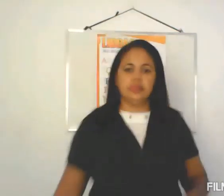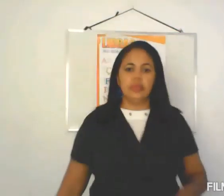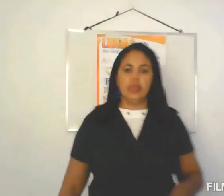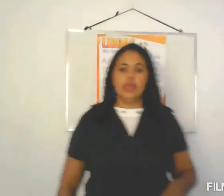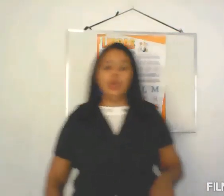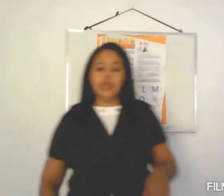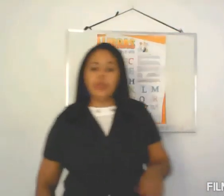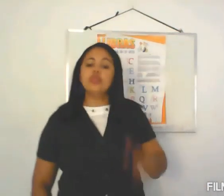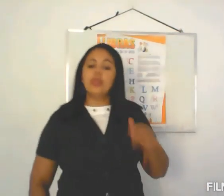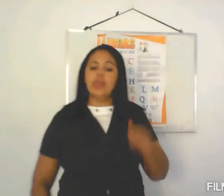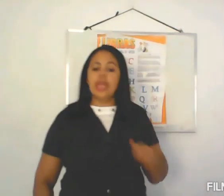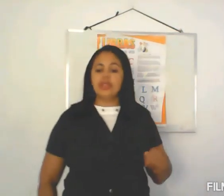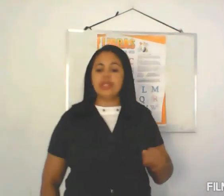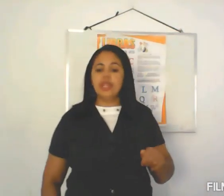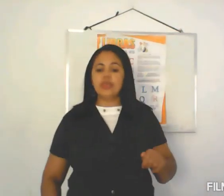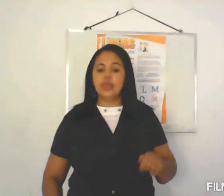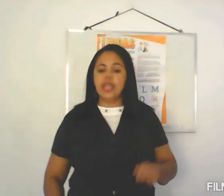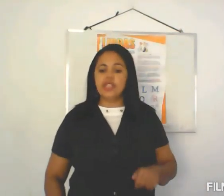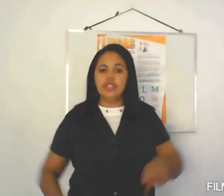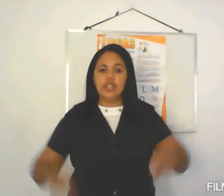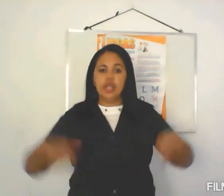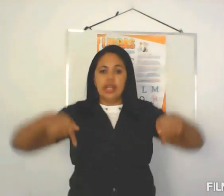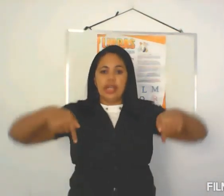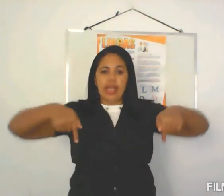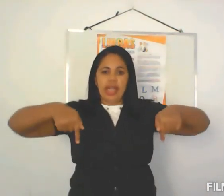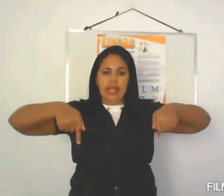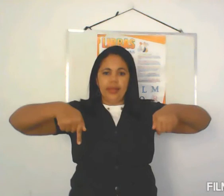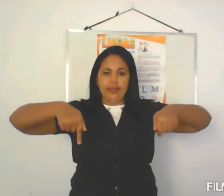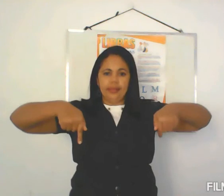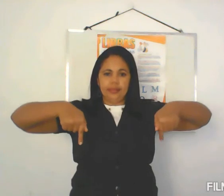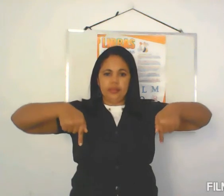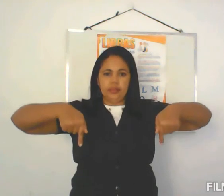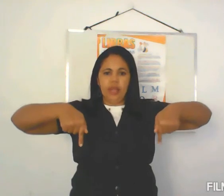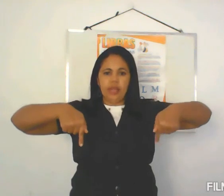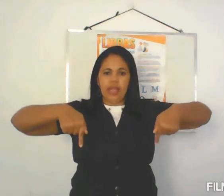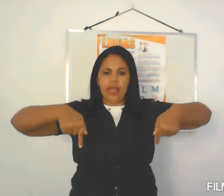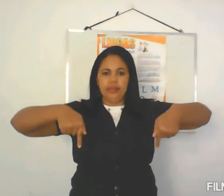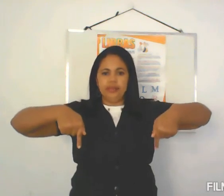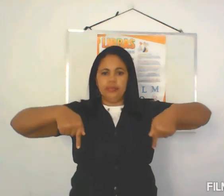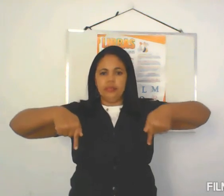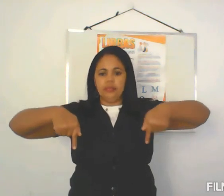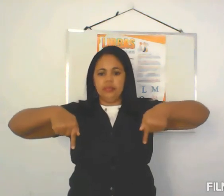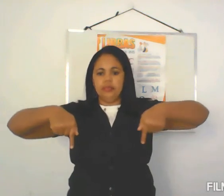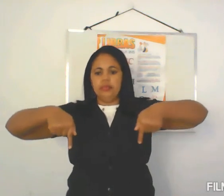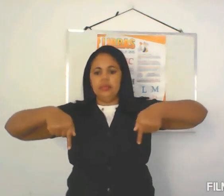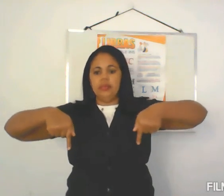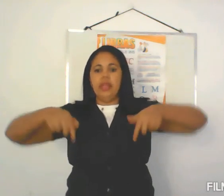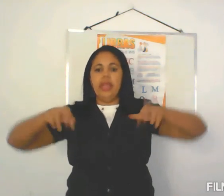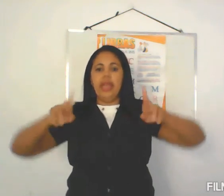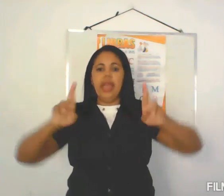Então depois do P nós temos o que, gente? Q Q Q O Q R